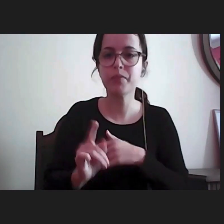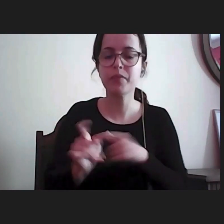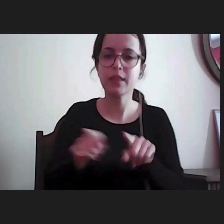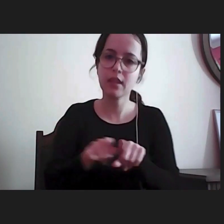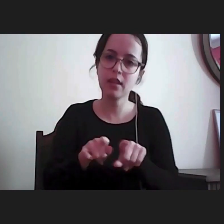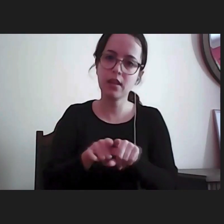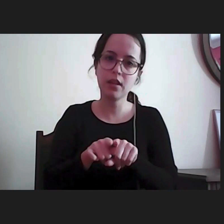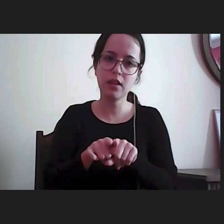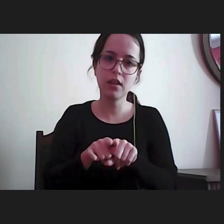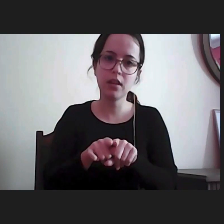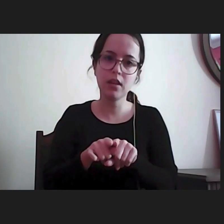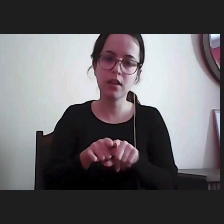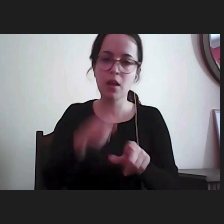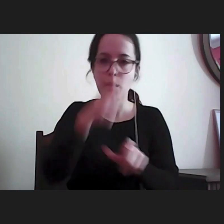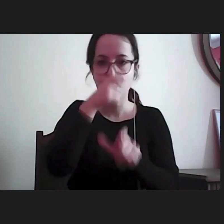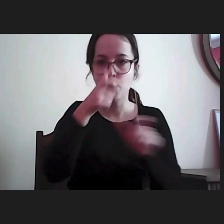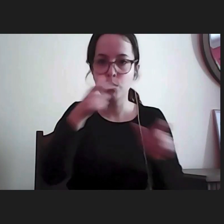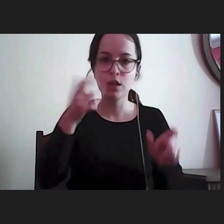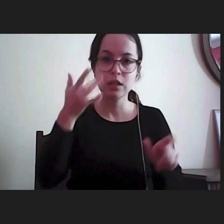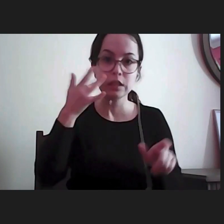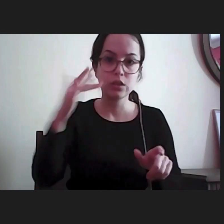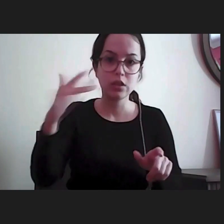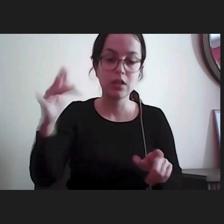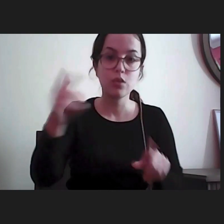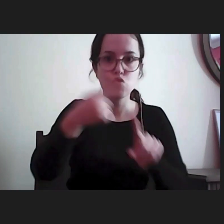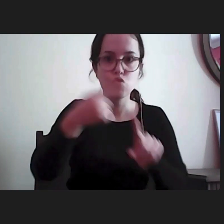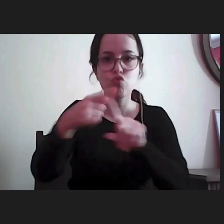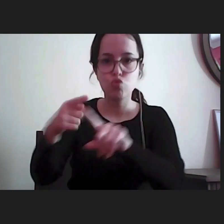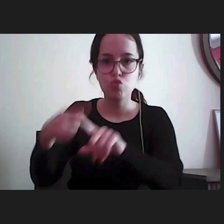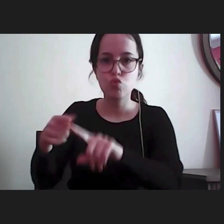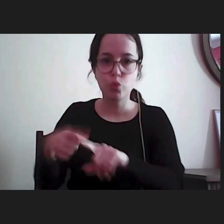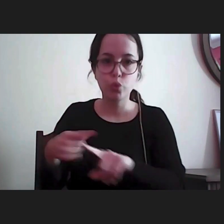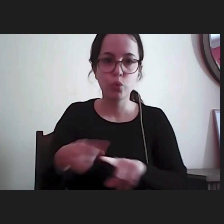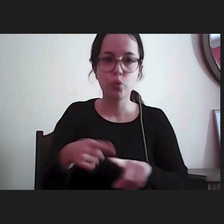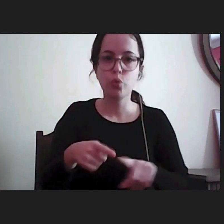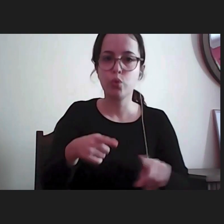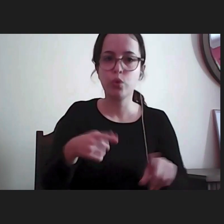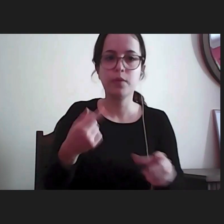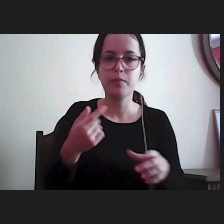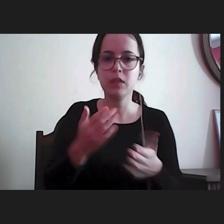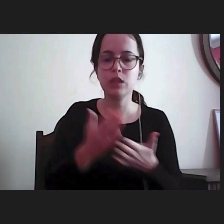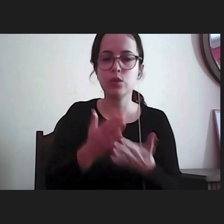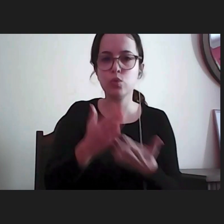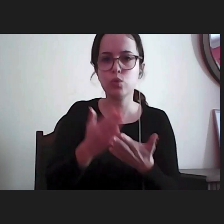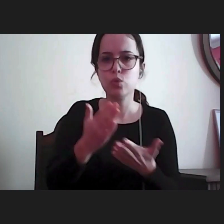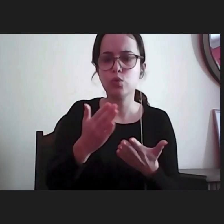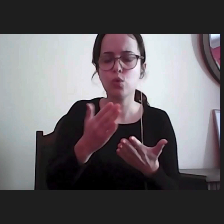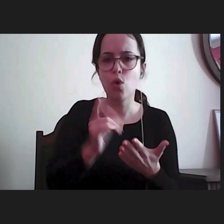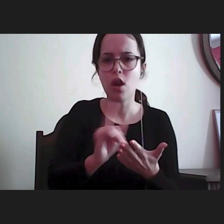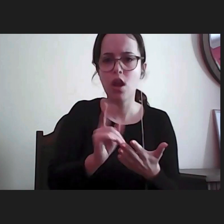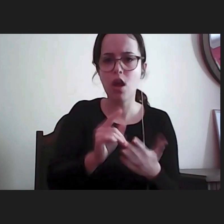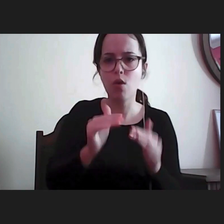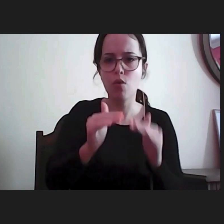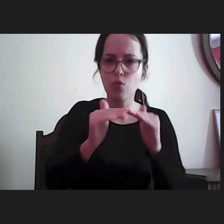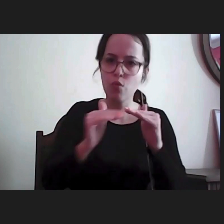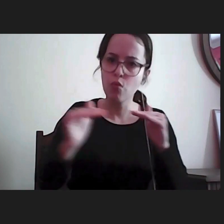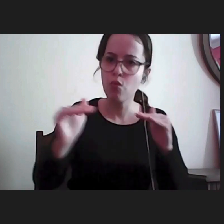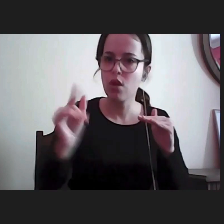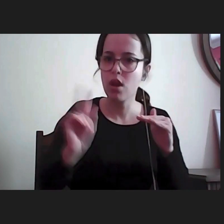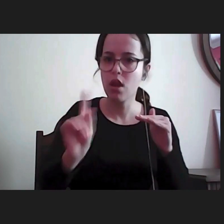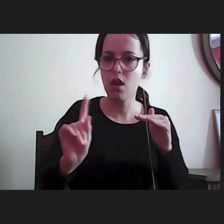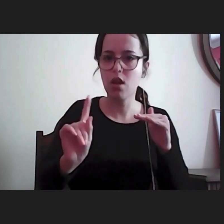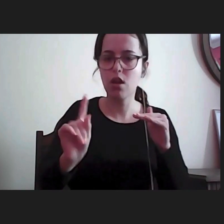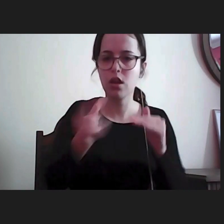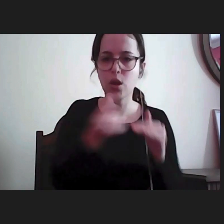esta população estrangeira é diversa também na sua composição, não é de todo uniforme, nem em termos